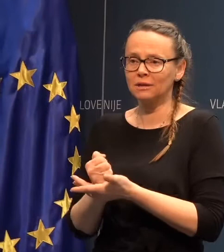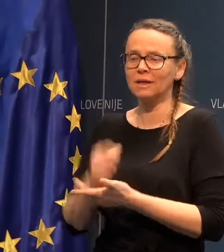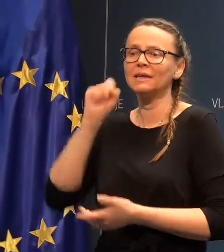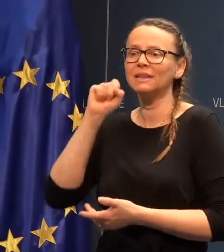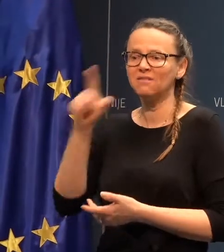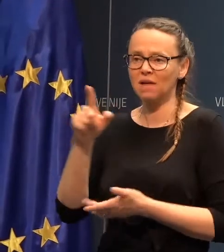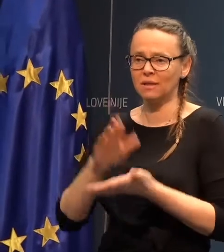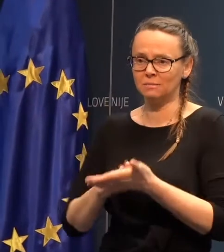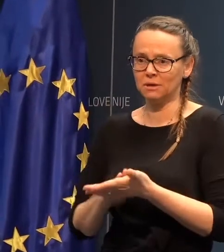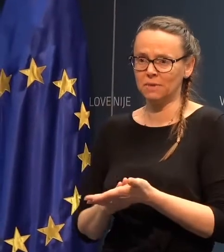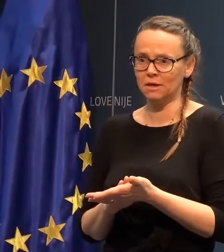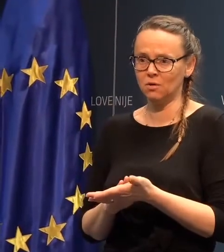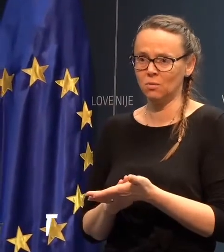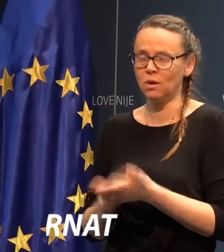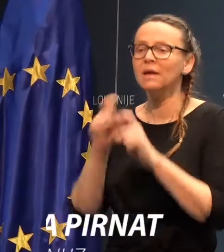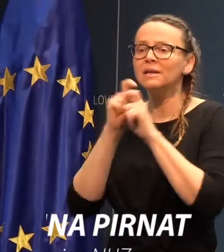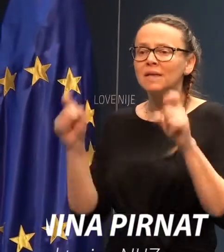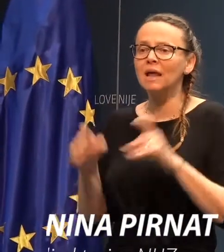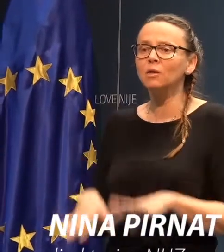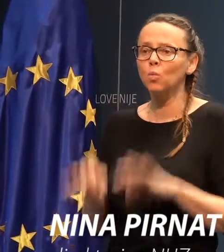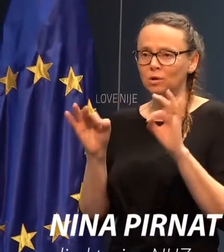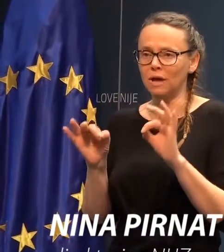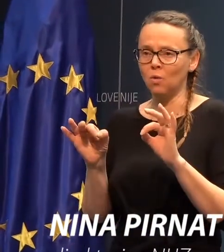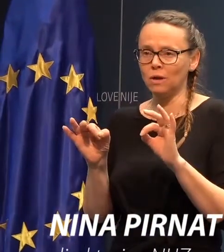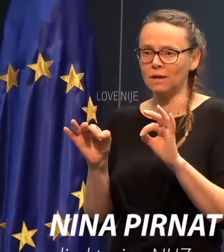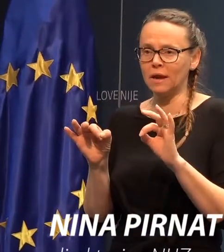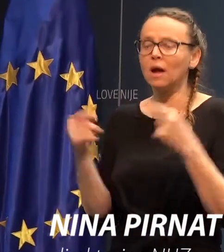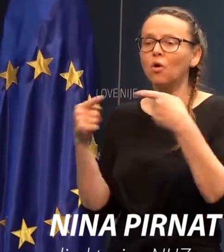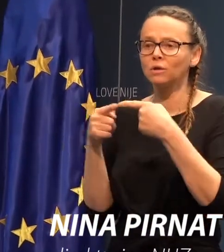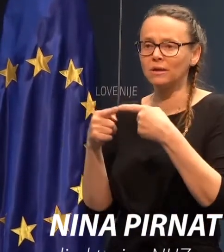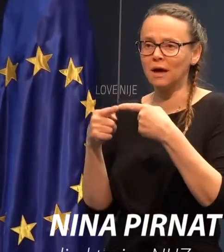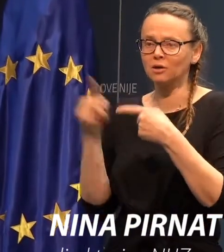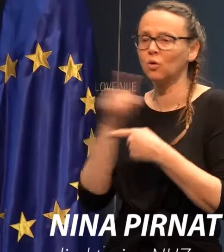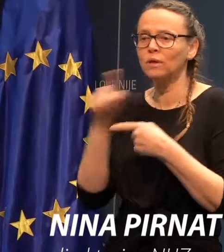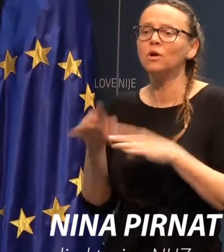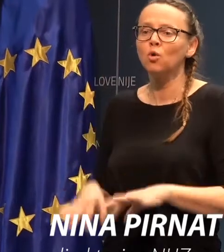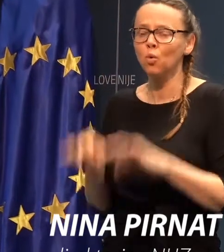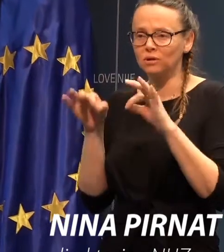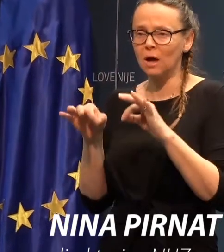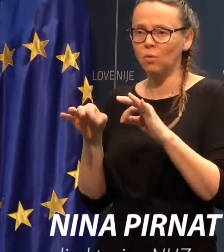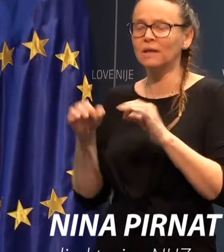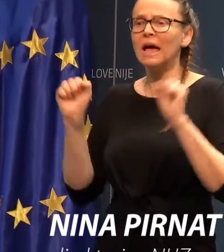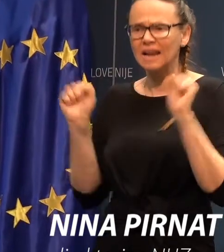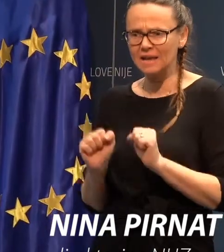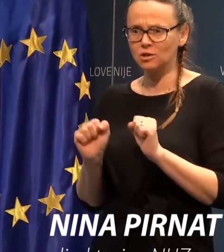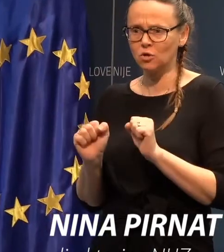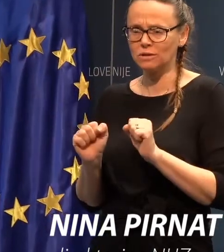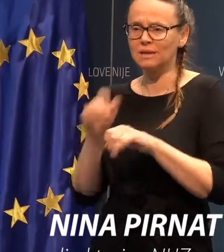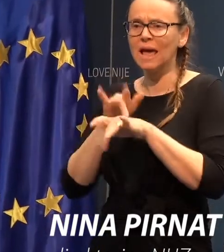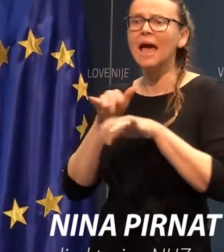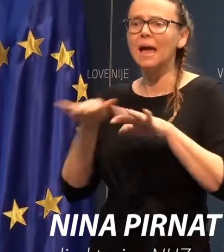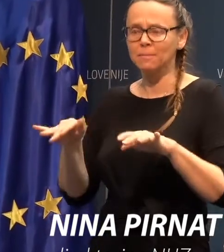12 primerov. Zaradi ugotavljanja kontaktov in pa ugotavljanja resnosti epidemiološke